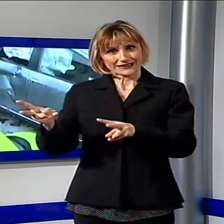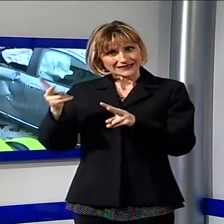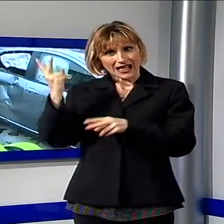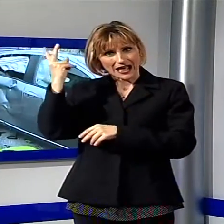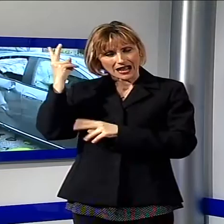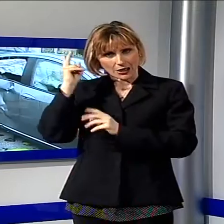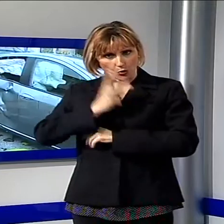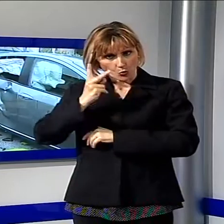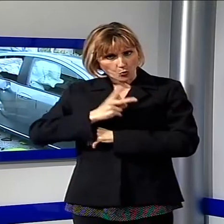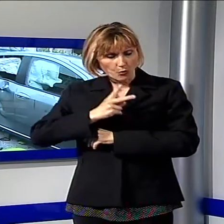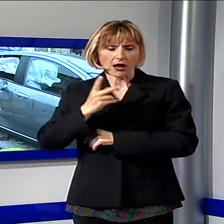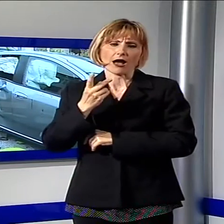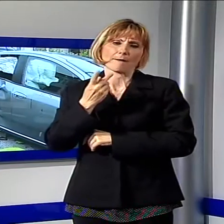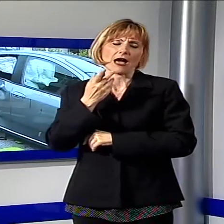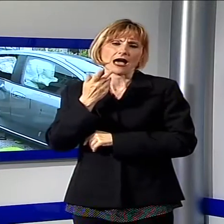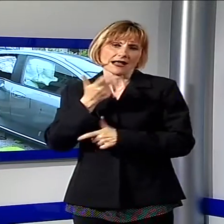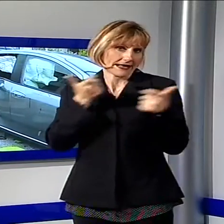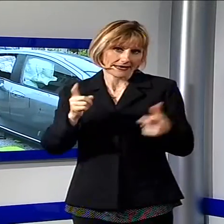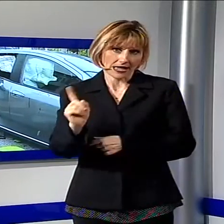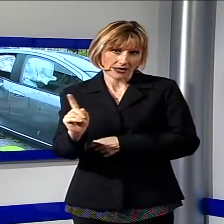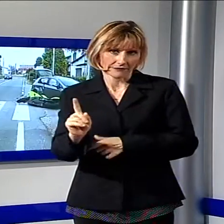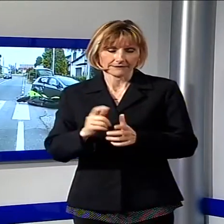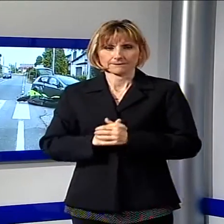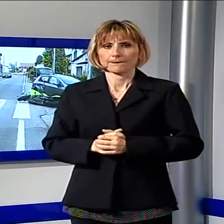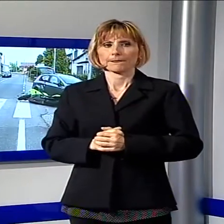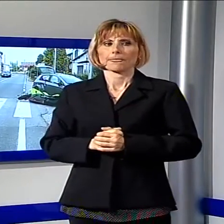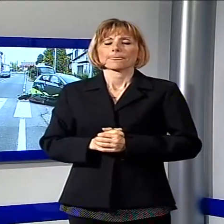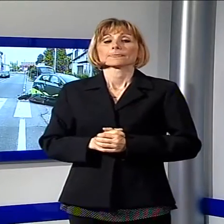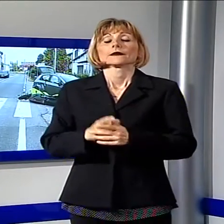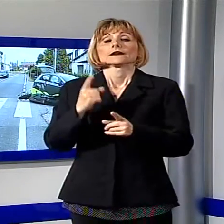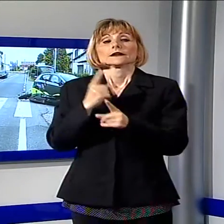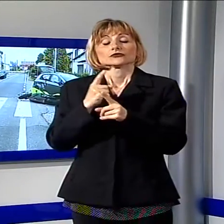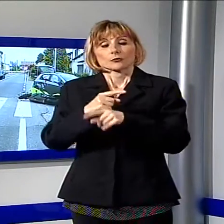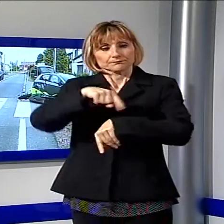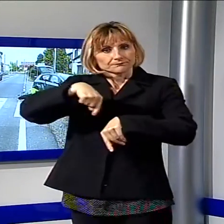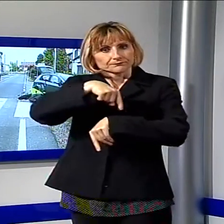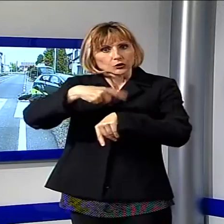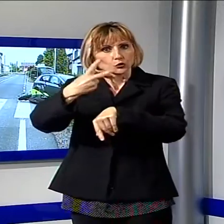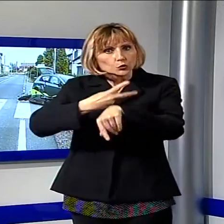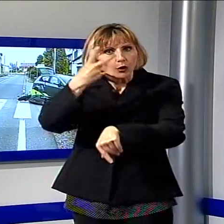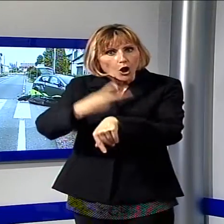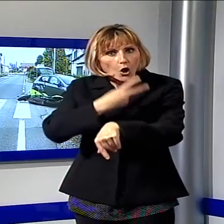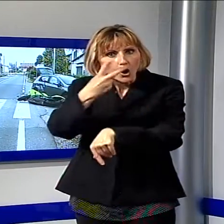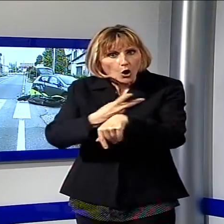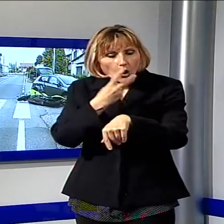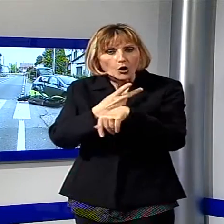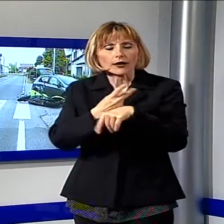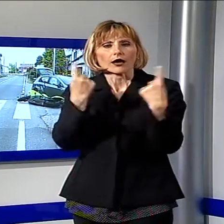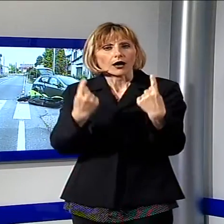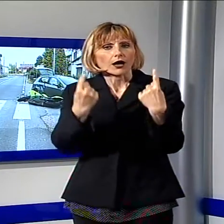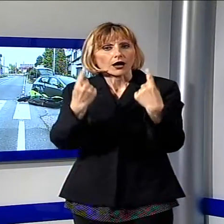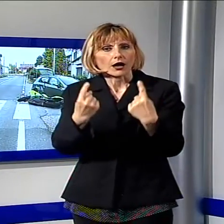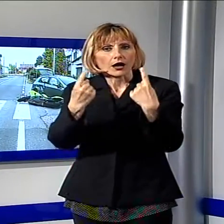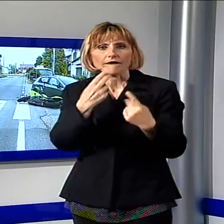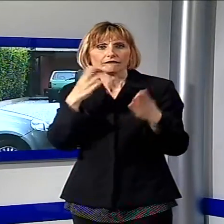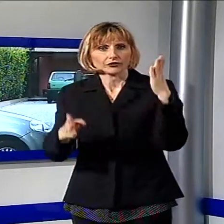sue condizioni fortunatamente non sembravano gravi. Da aggiungere che sono passate quasi due ore prima che le forze dell'ordine, in questo